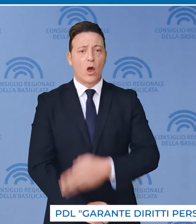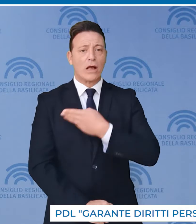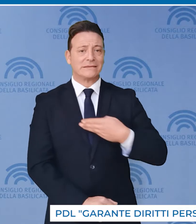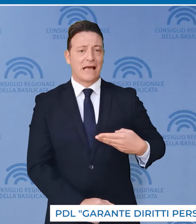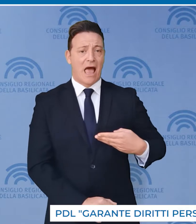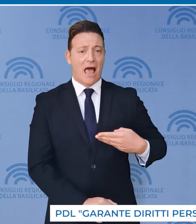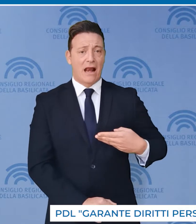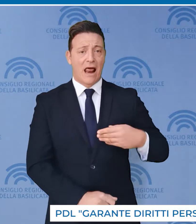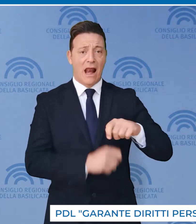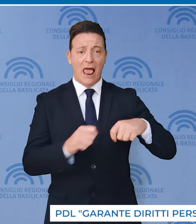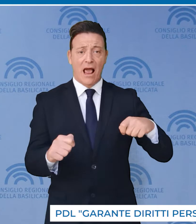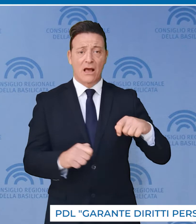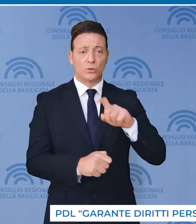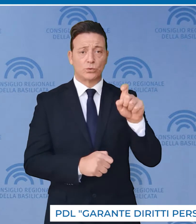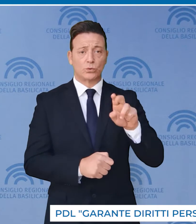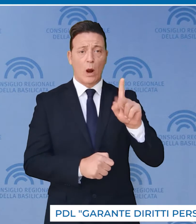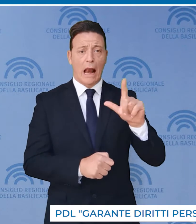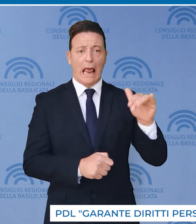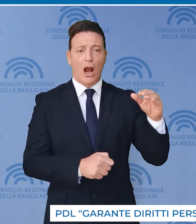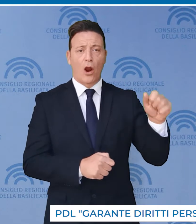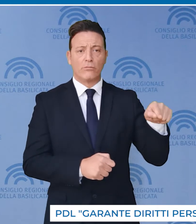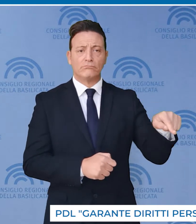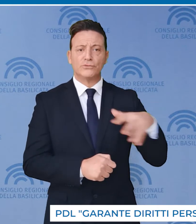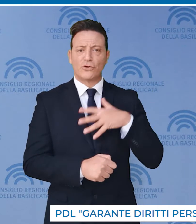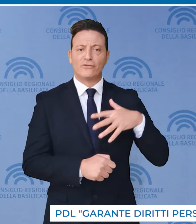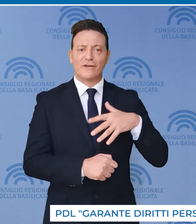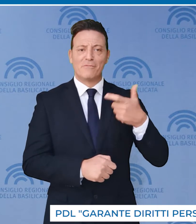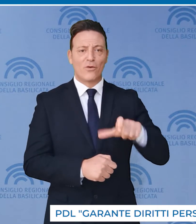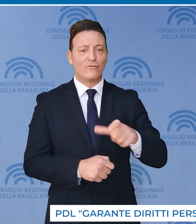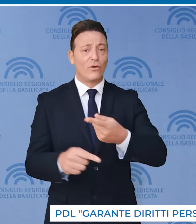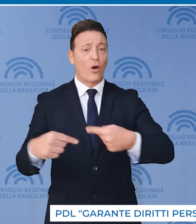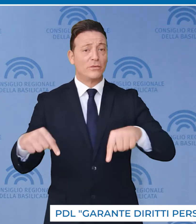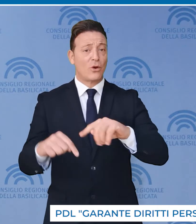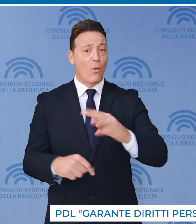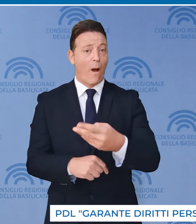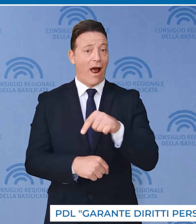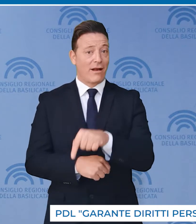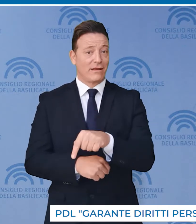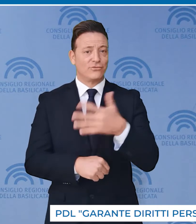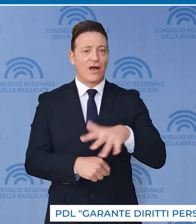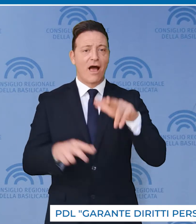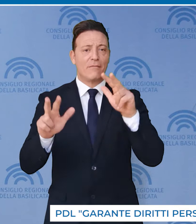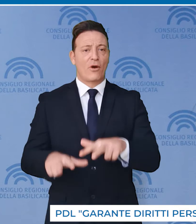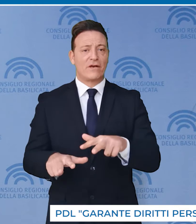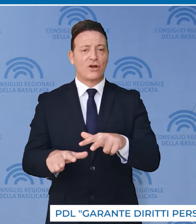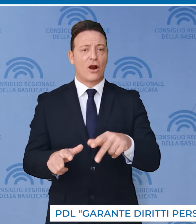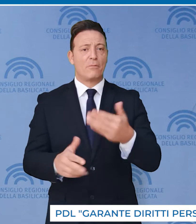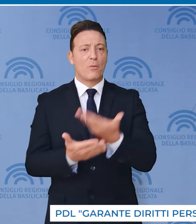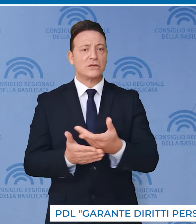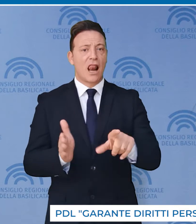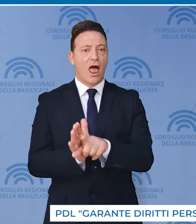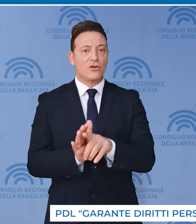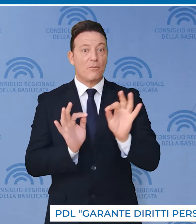Soddisfazione del consigliere della Lega Zullino per l'approvazione in quarta commissione della